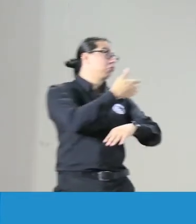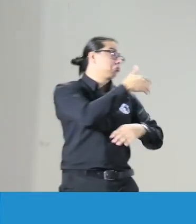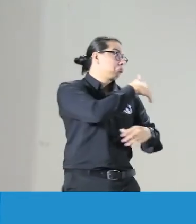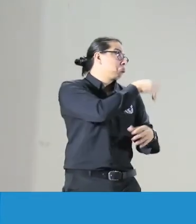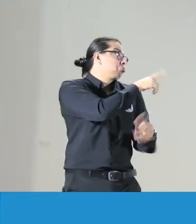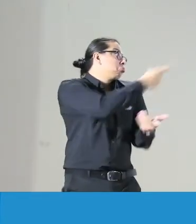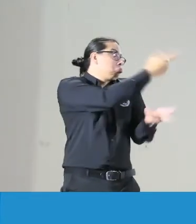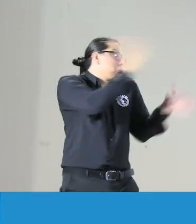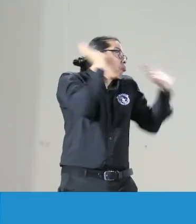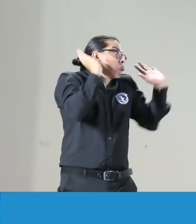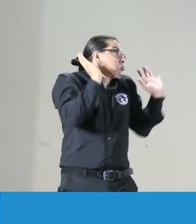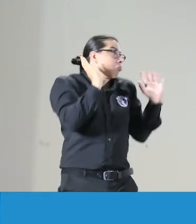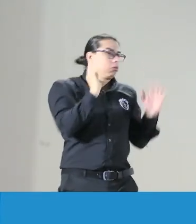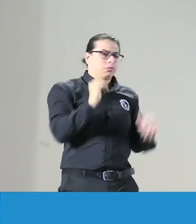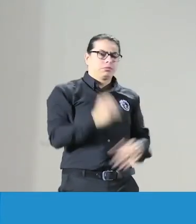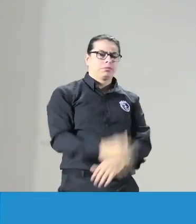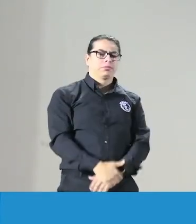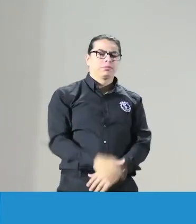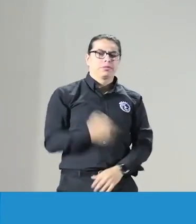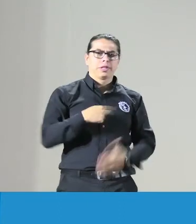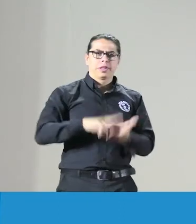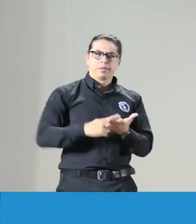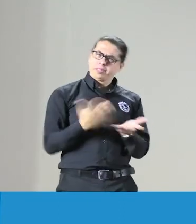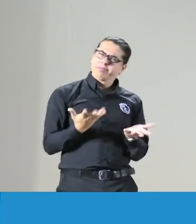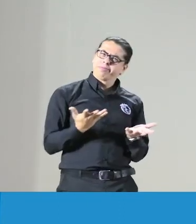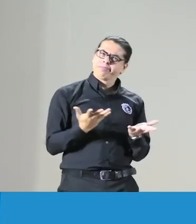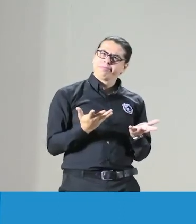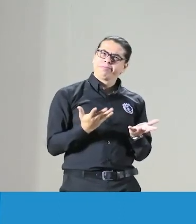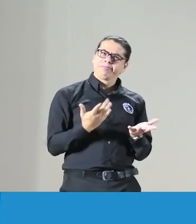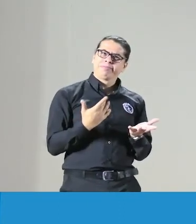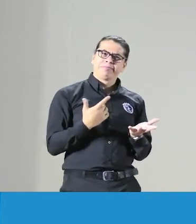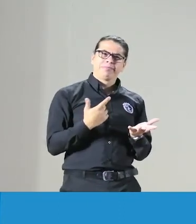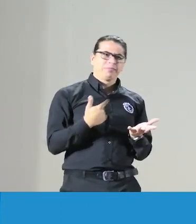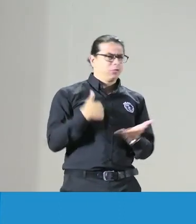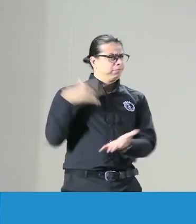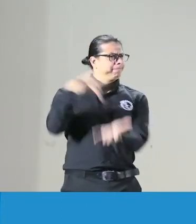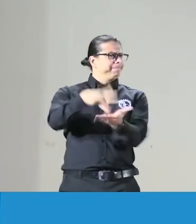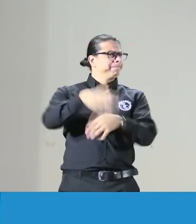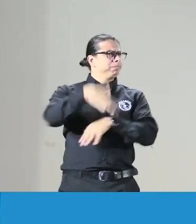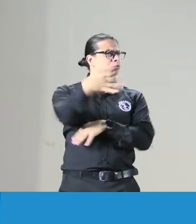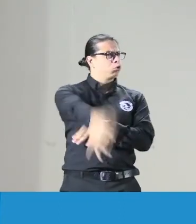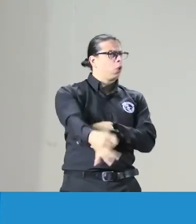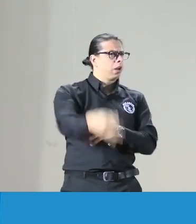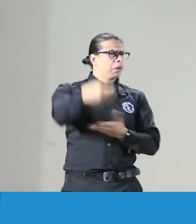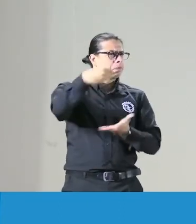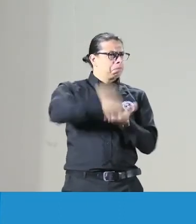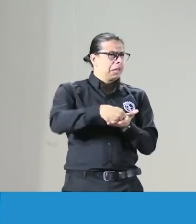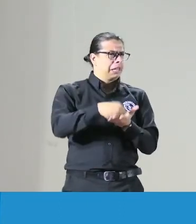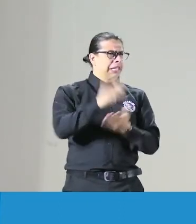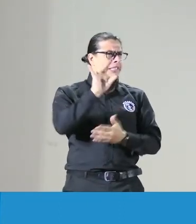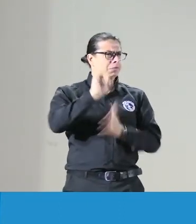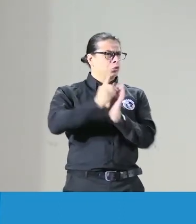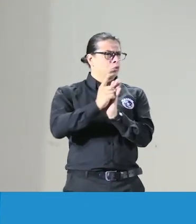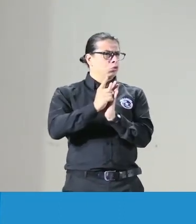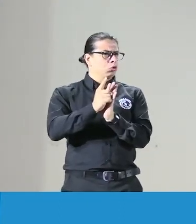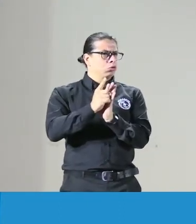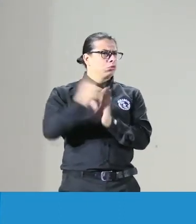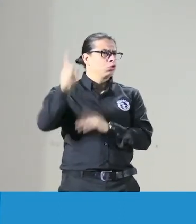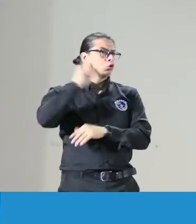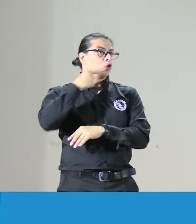Yo le digo a la persona organizadora que me pague menos porque, pues yo sé, 15 minutos no llegó, sino 15